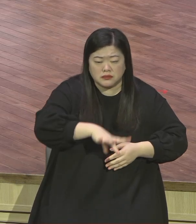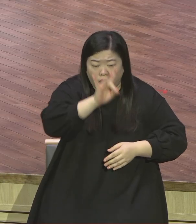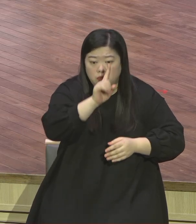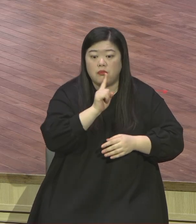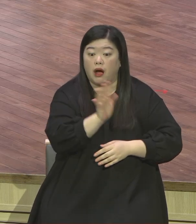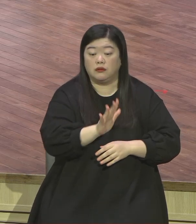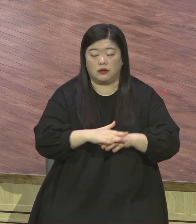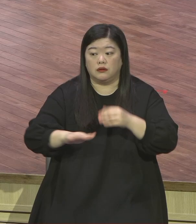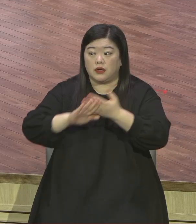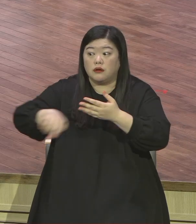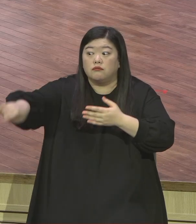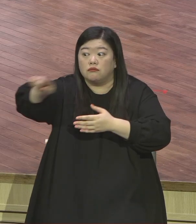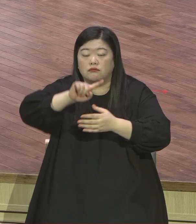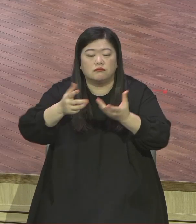천국은 이와 같다.